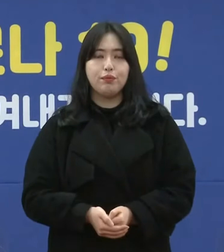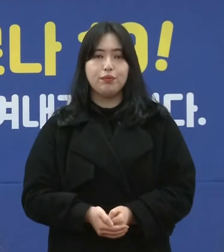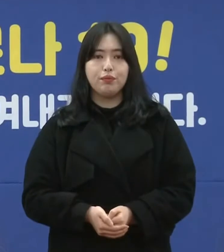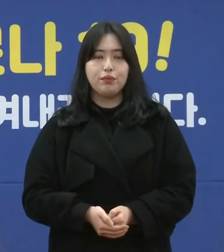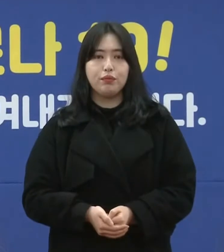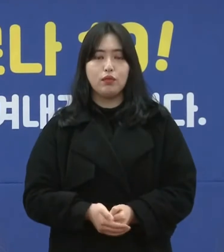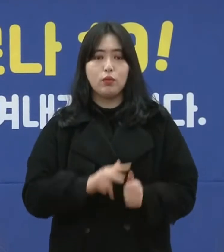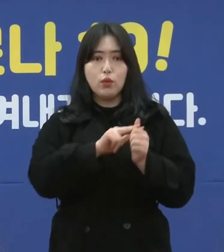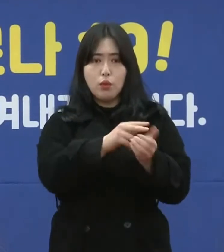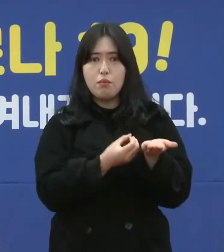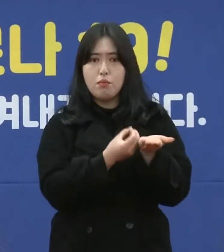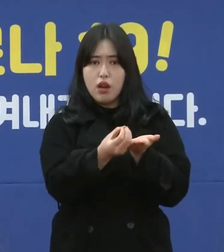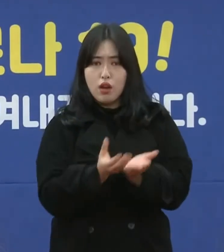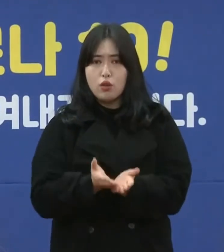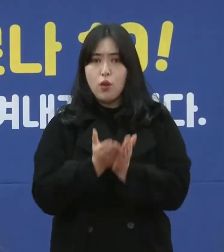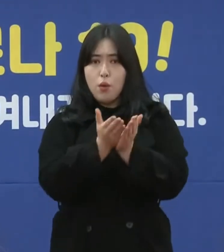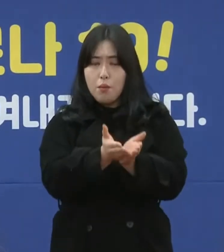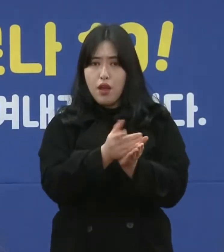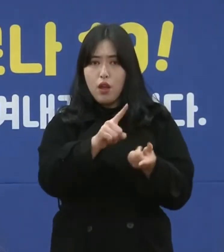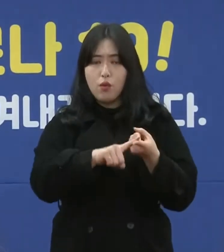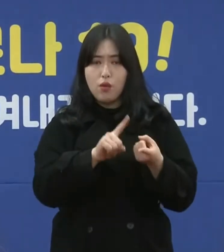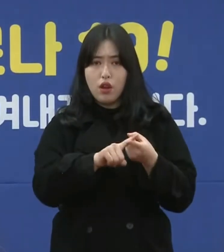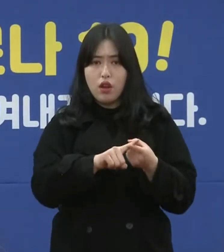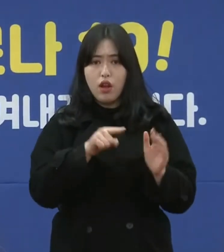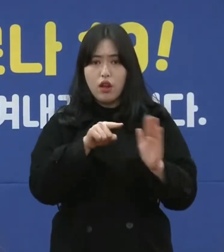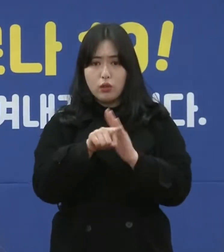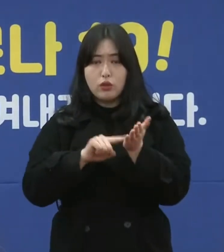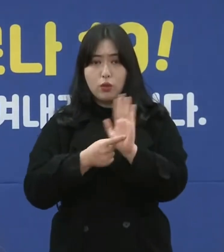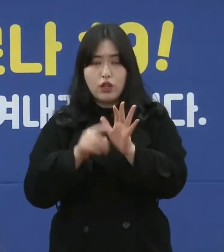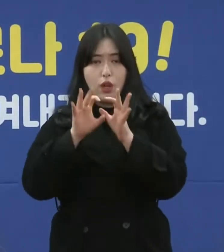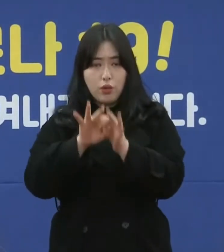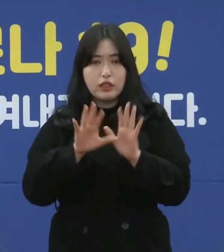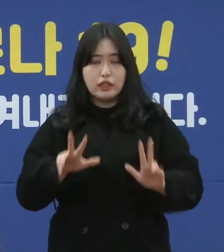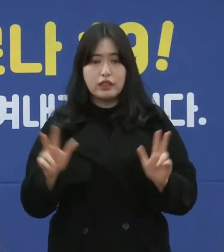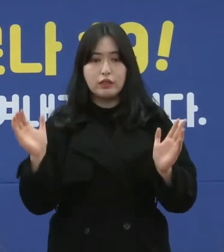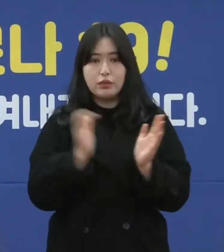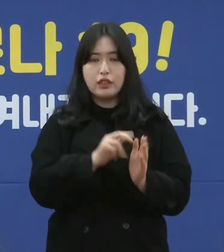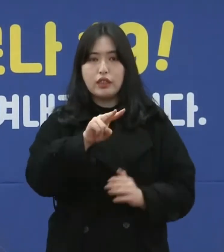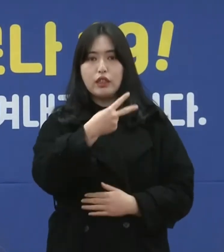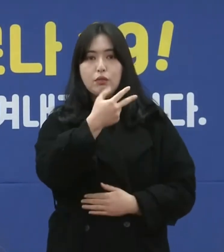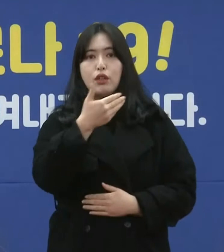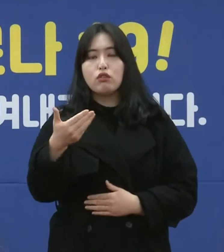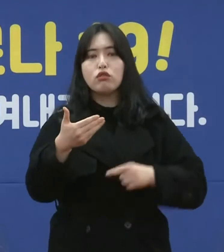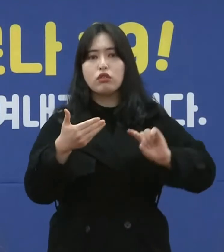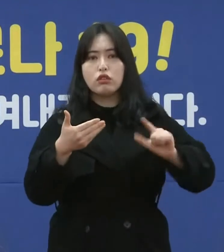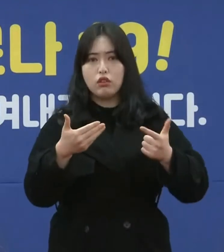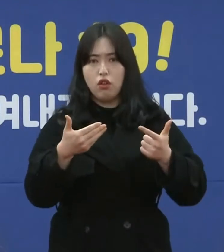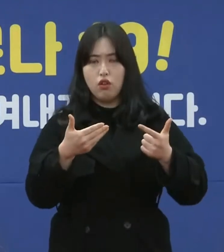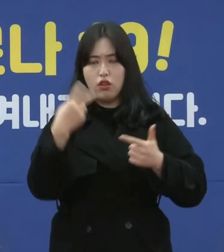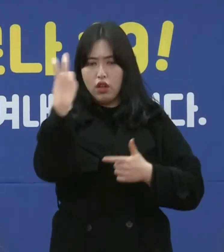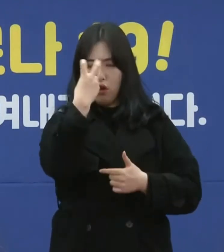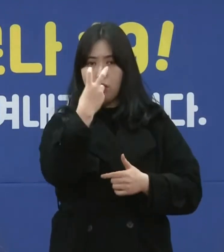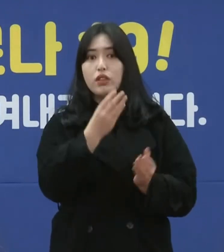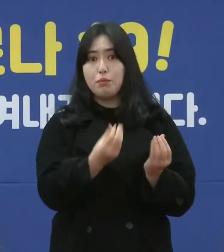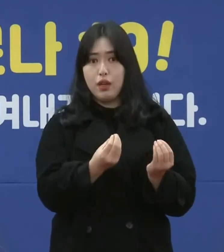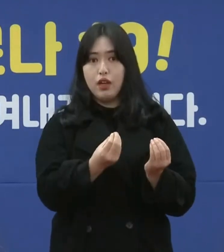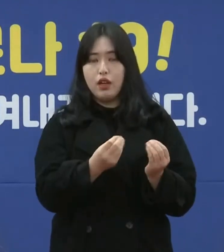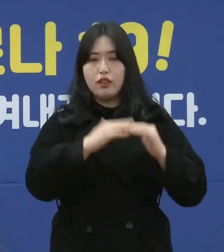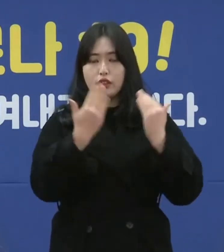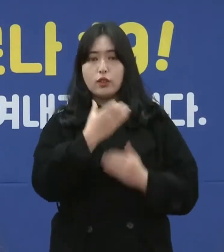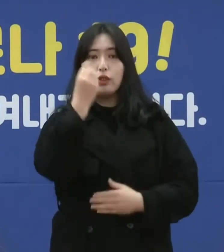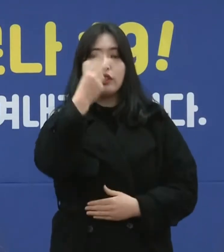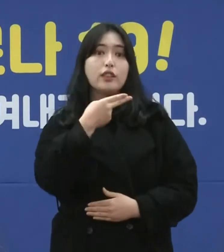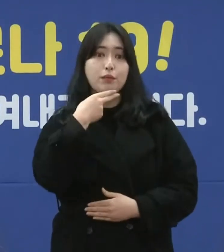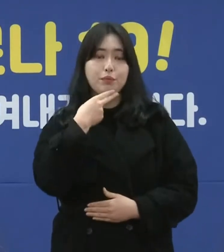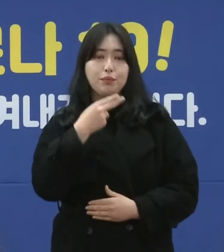또 마라도 가는 여객선 동선 공개와 관련해서 지금까지 209건이 검사가 이루어졌습니다. 전원 음성